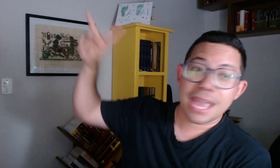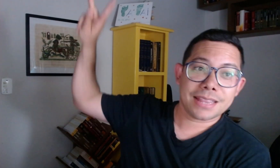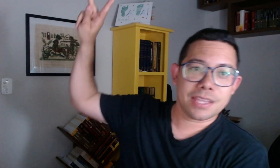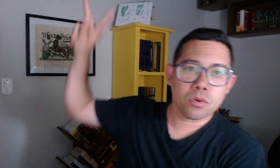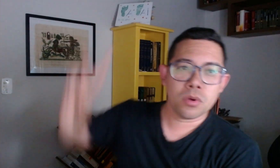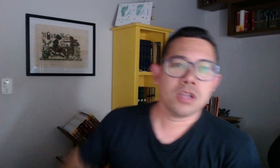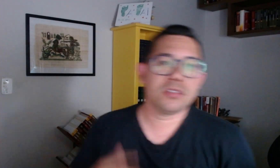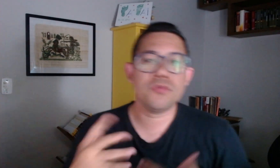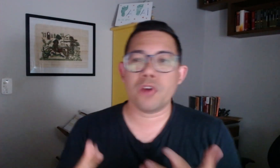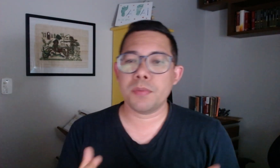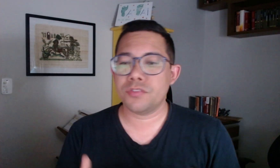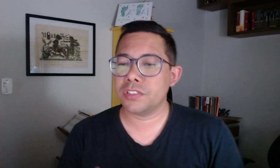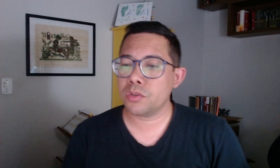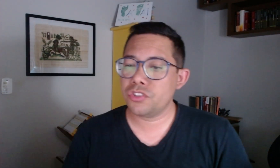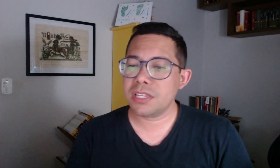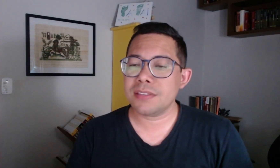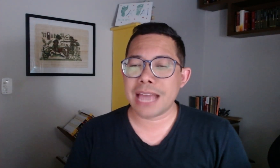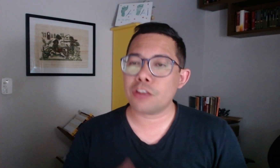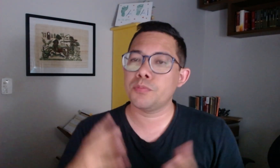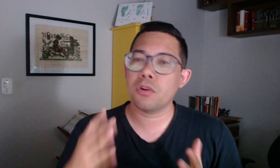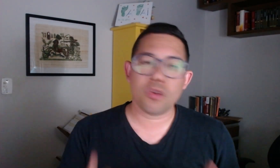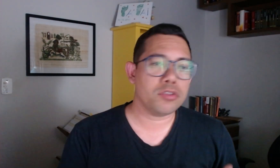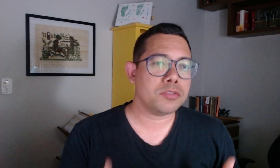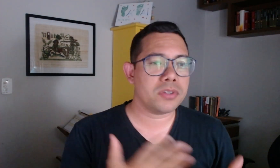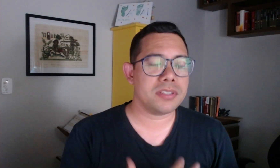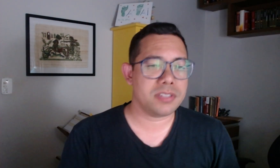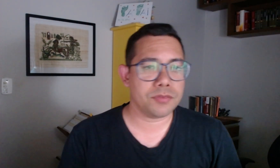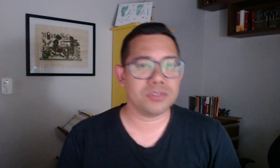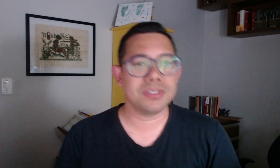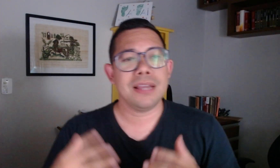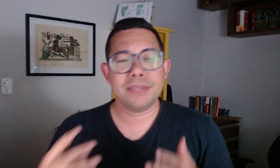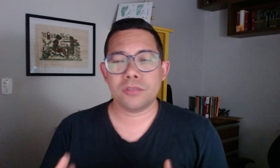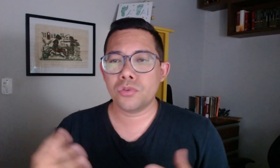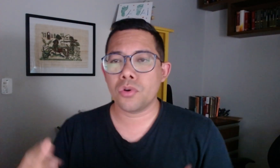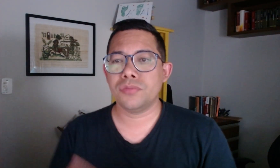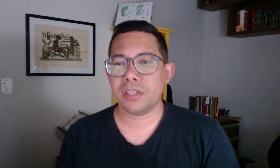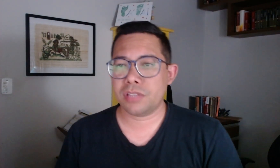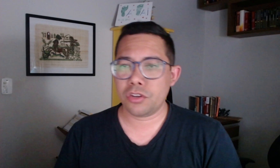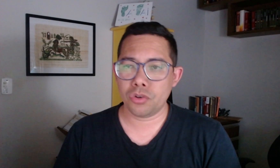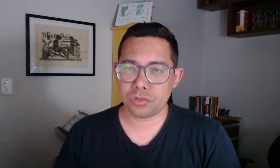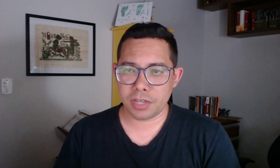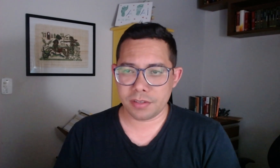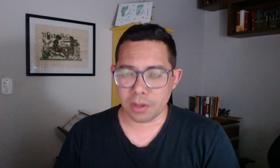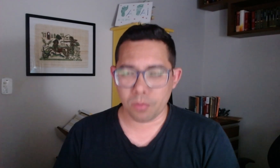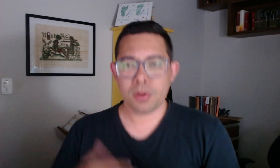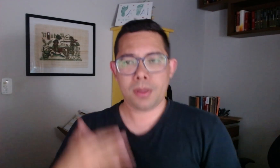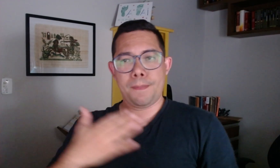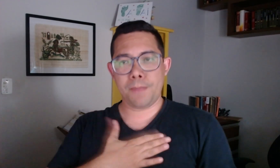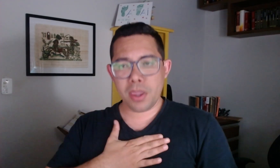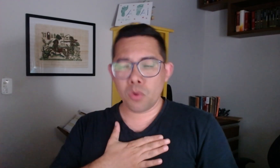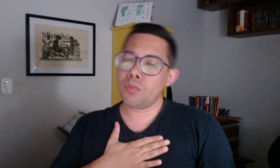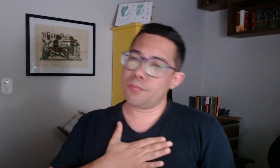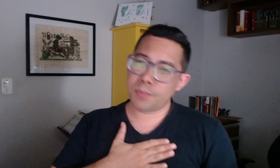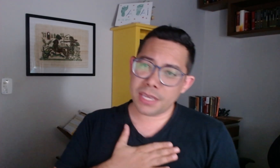é teu. São formas de você utilizar os pronomes possessivos dentro do contexto religioso cristão. Meu, minha,